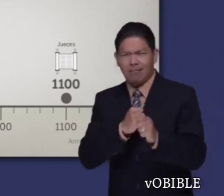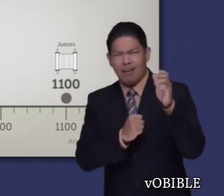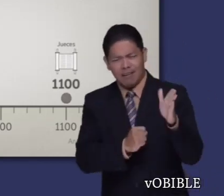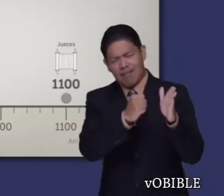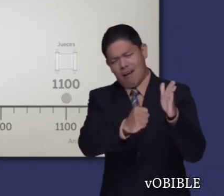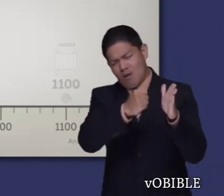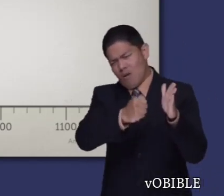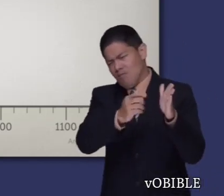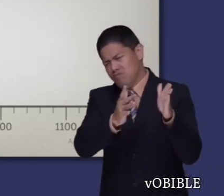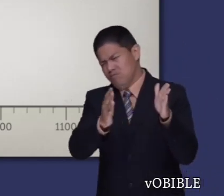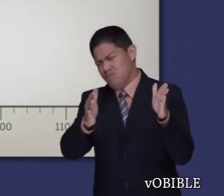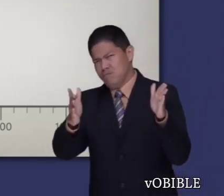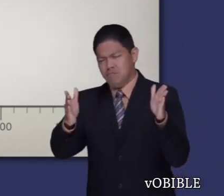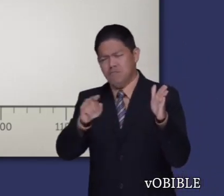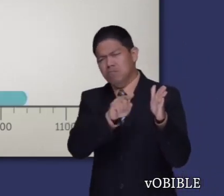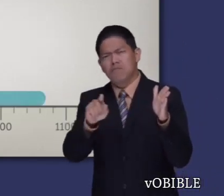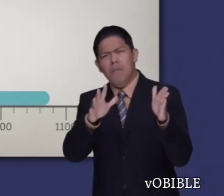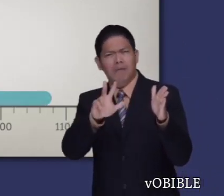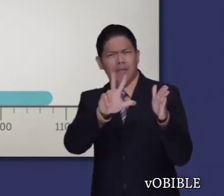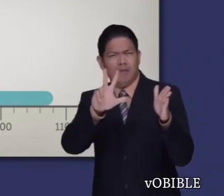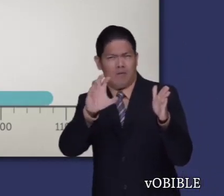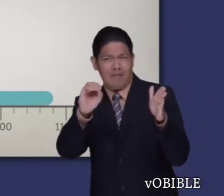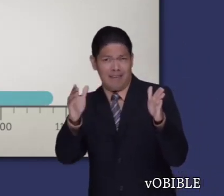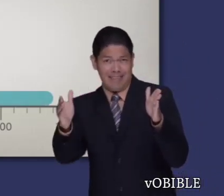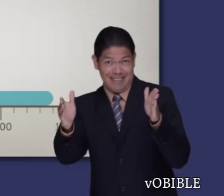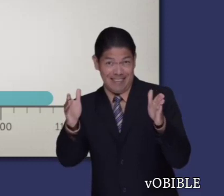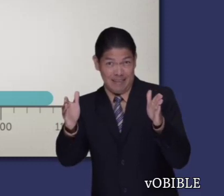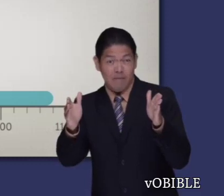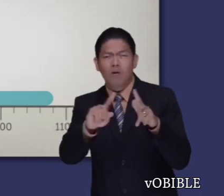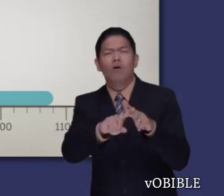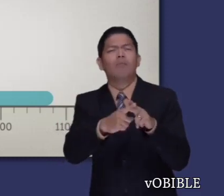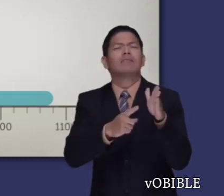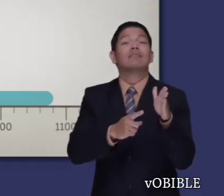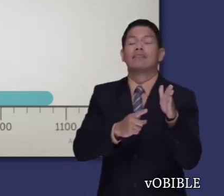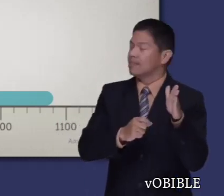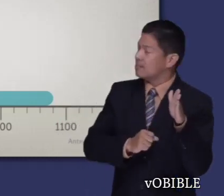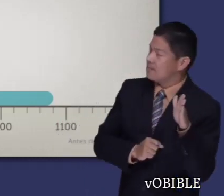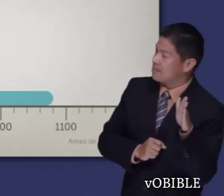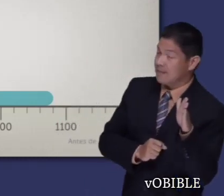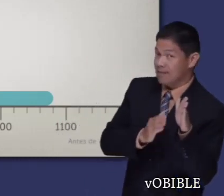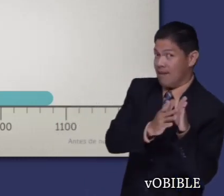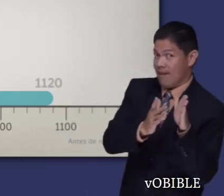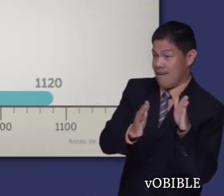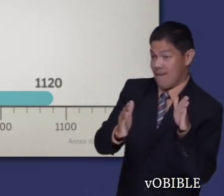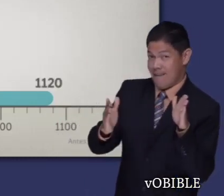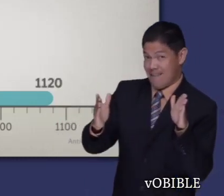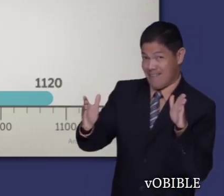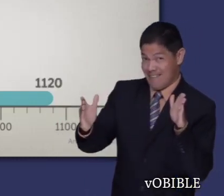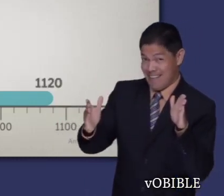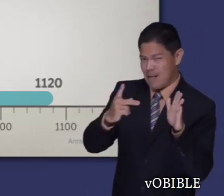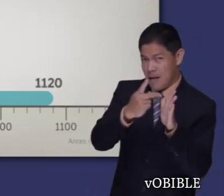Este libro abarca un periodo de unos 330 años, más o menos desde el 1450 al